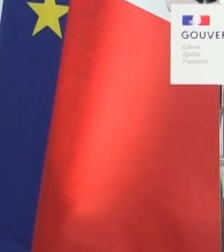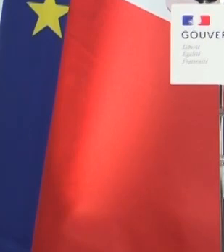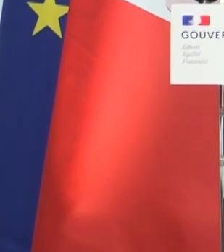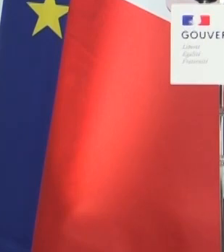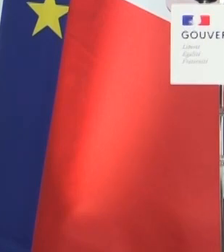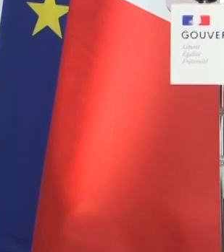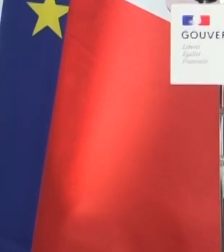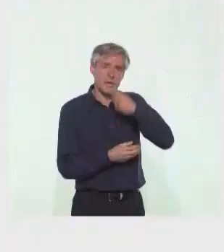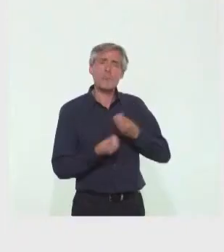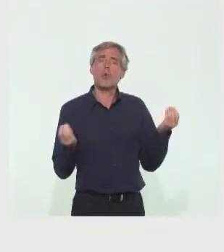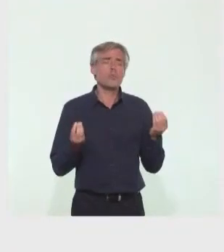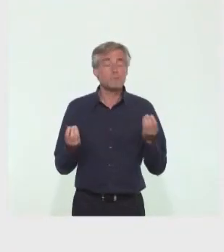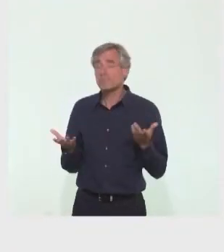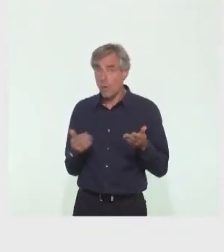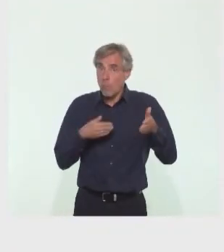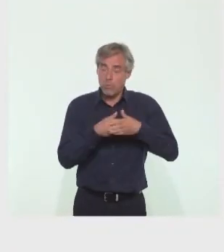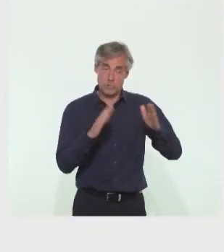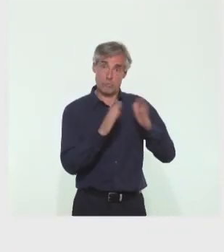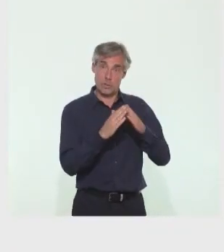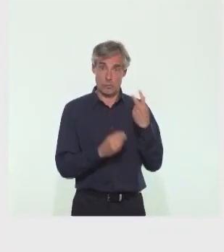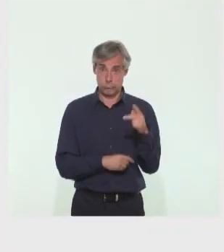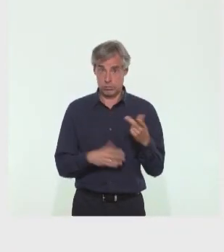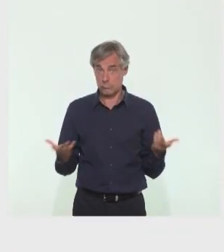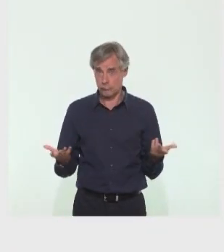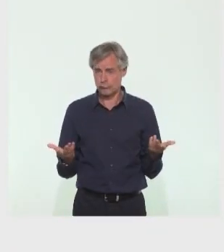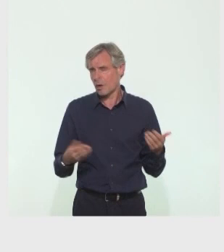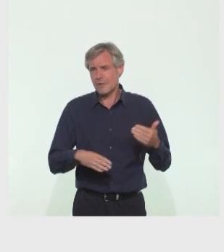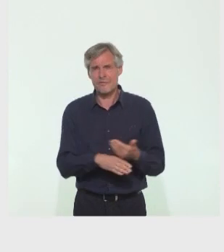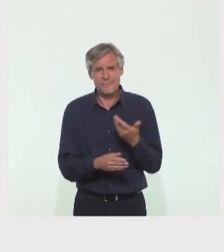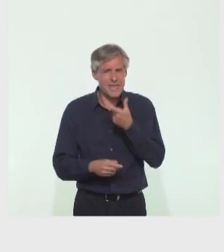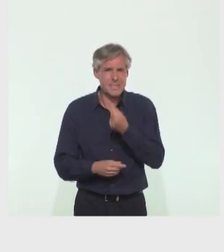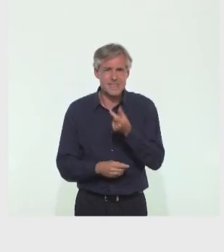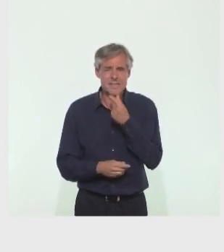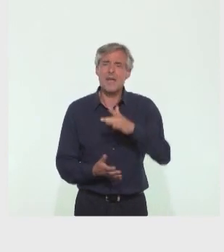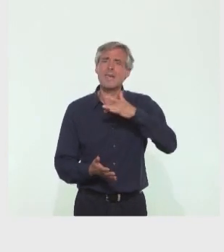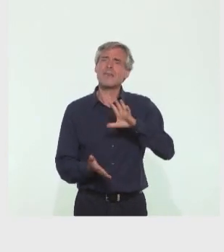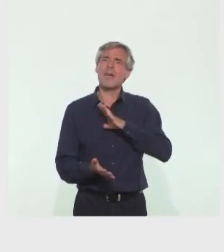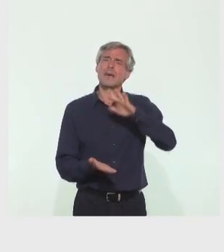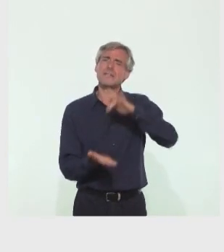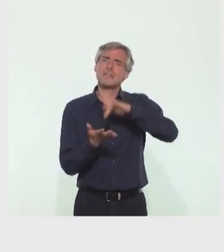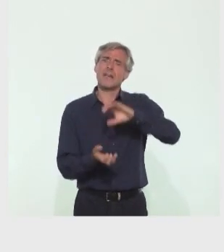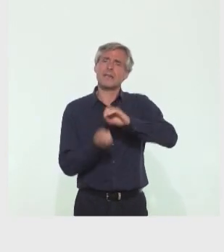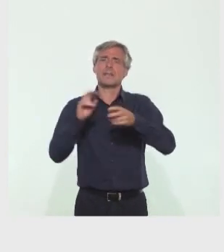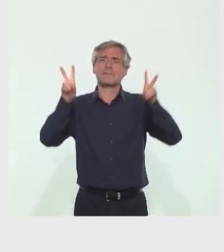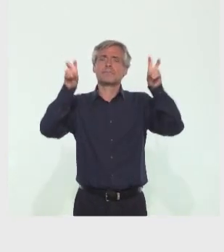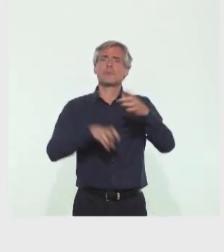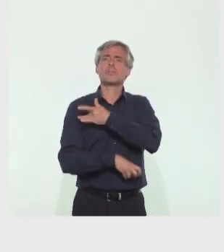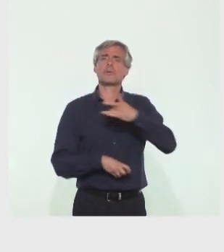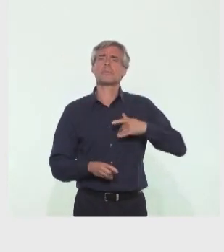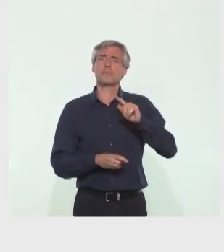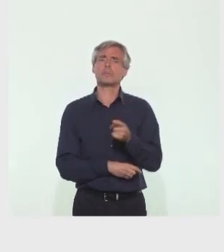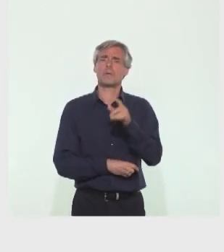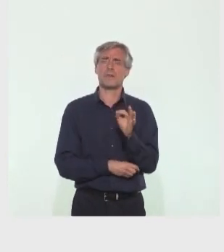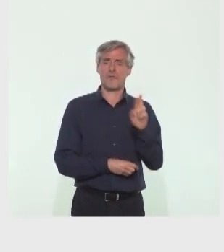prélèvement le plus proche de chez vous, rien de plus simple. Rendez-vous sur le site santé.fr. Une